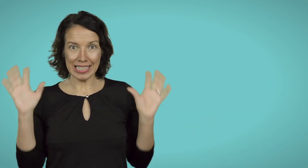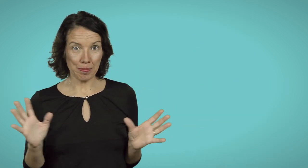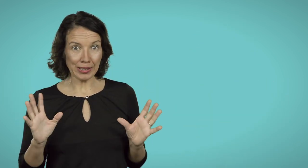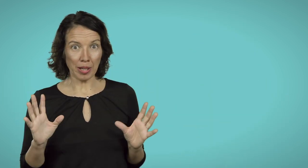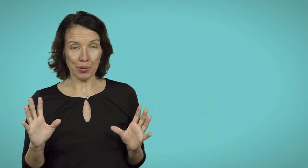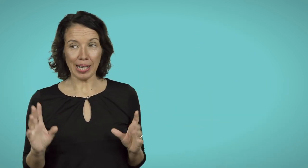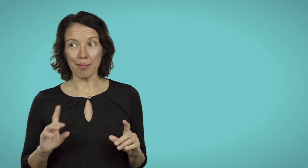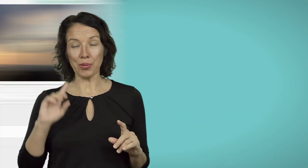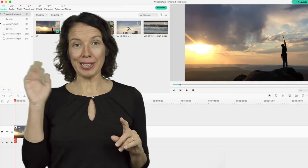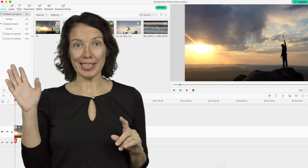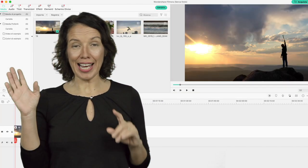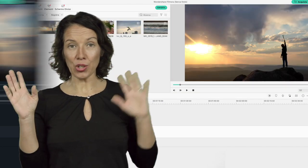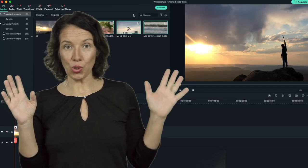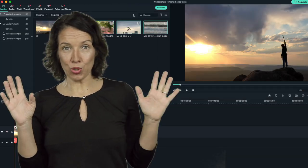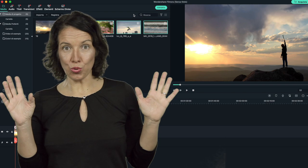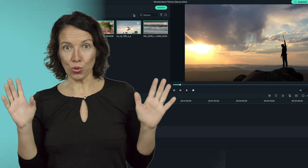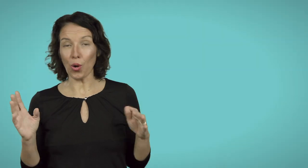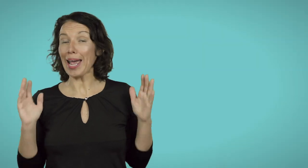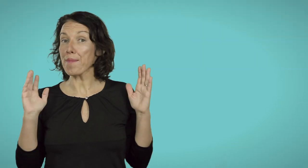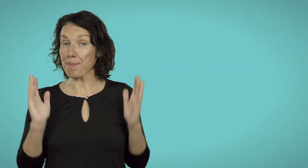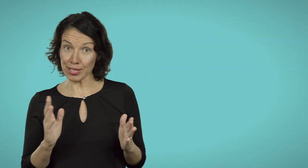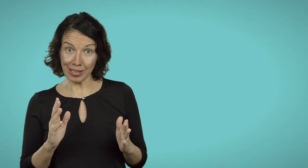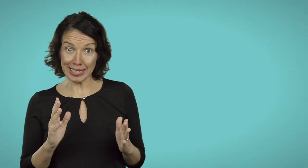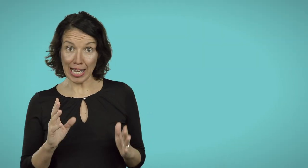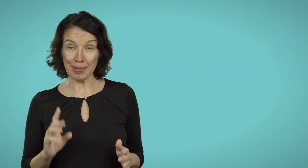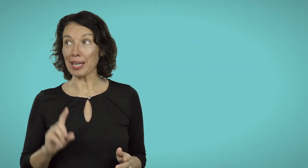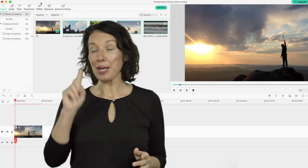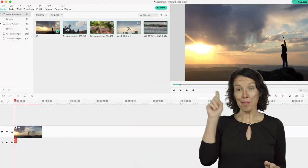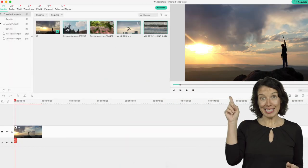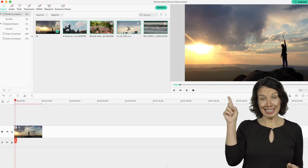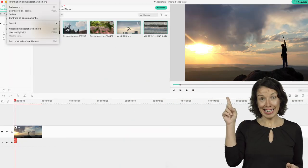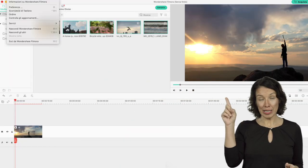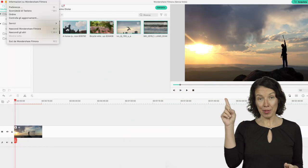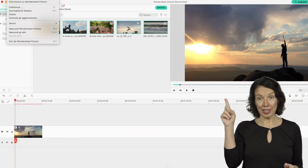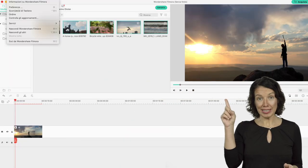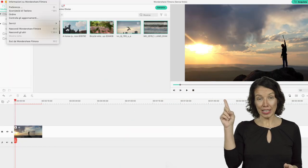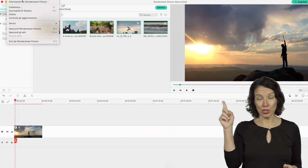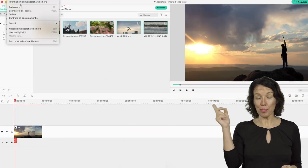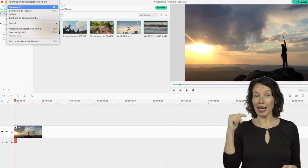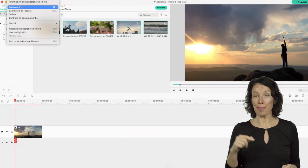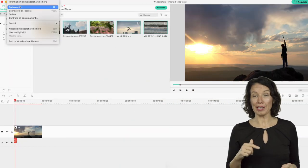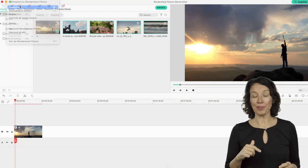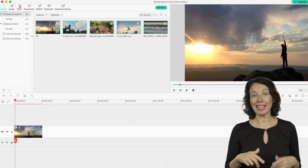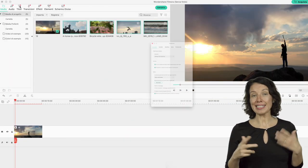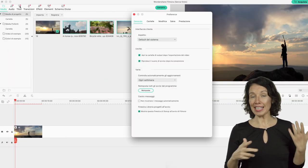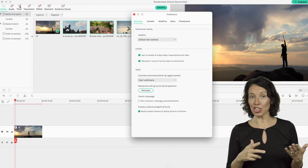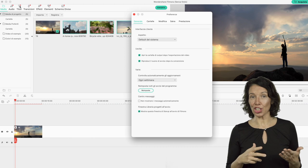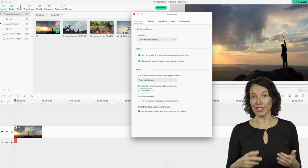'aspetto del programma, quindi chiaro o scuro, è personalizzabile. Basta andare nelle preferenze là sopra, aprire la finestra e scegliere